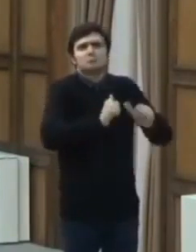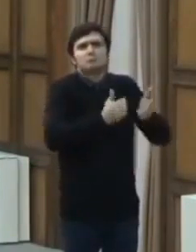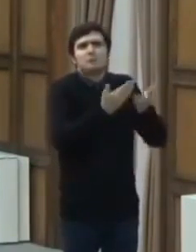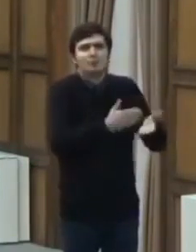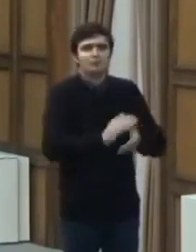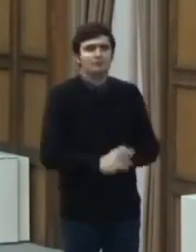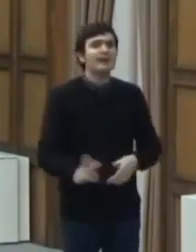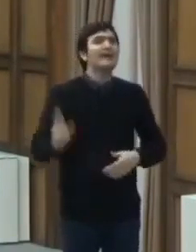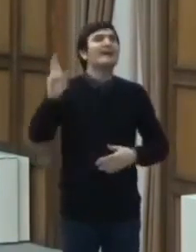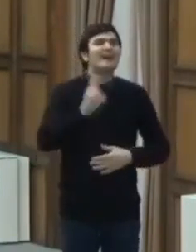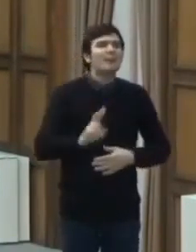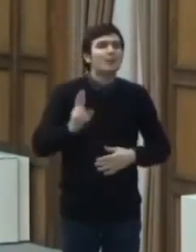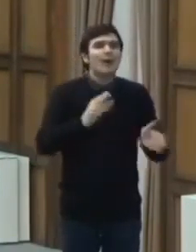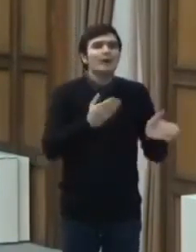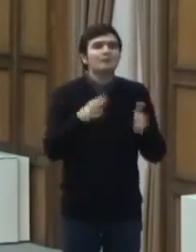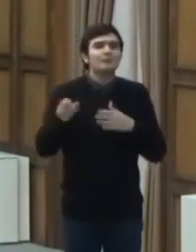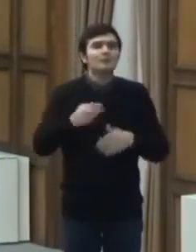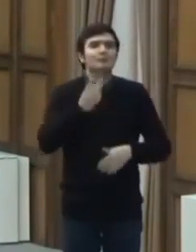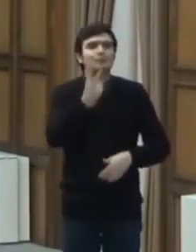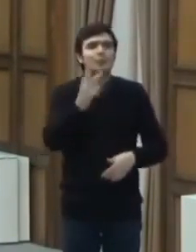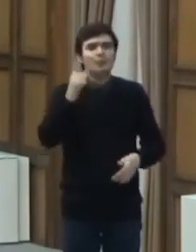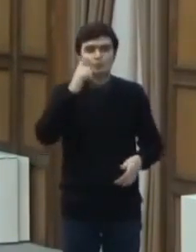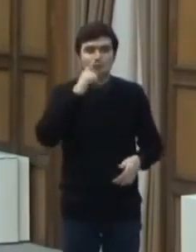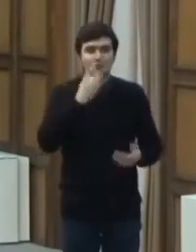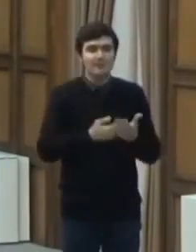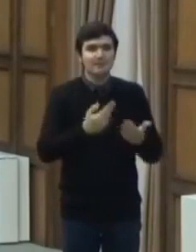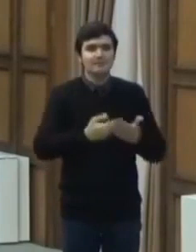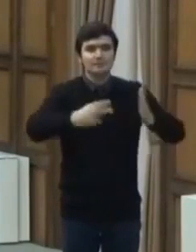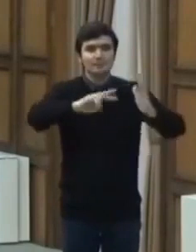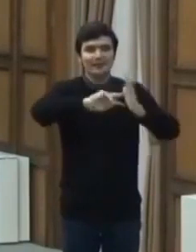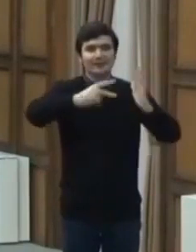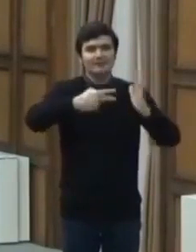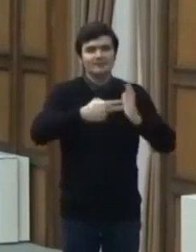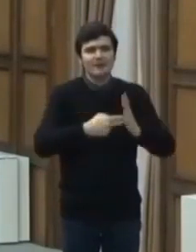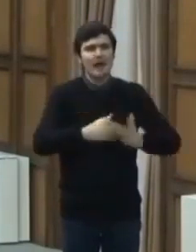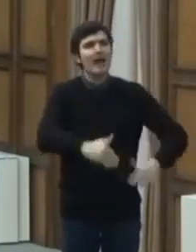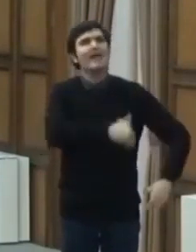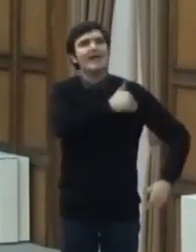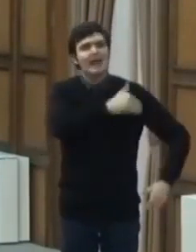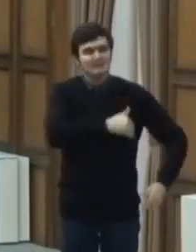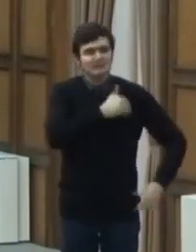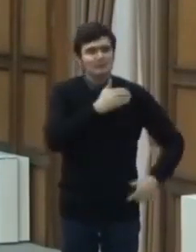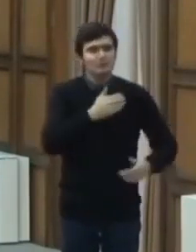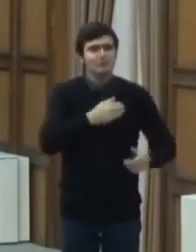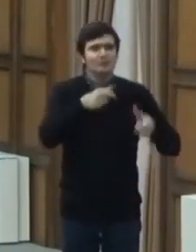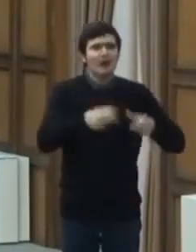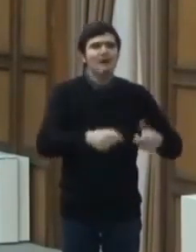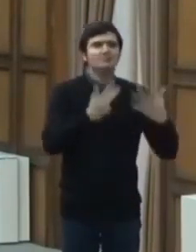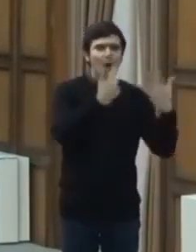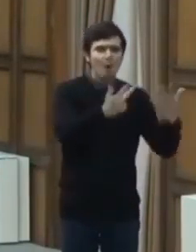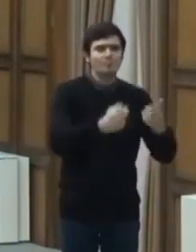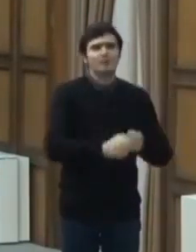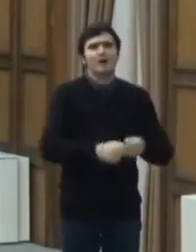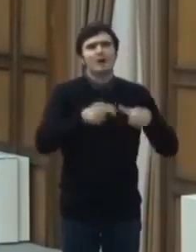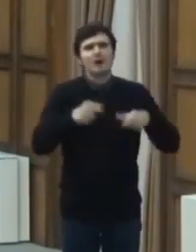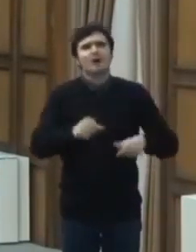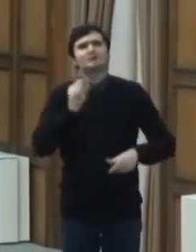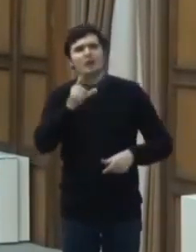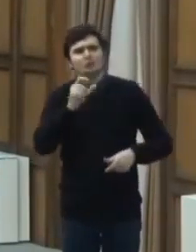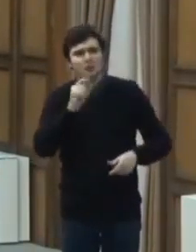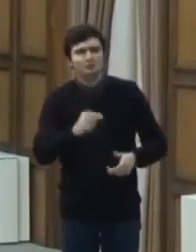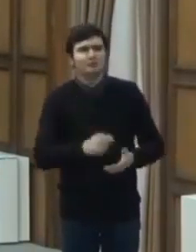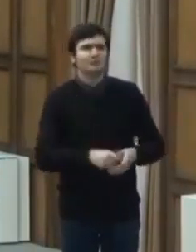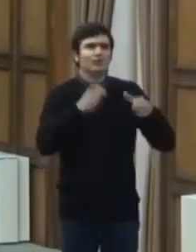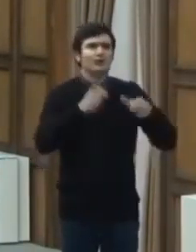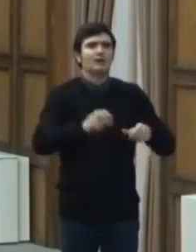Reluarea începând din 2 iunie a pregătirii elevilor de clasa a 8-a, a 12